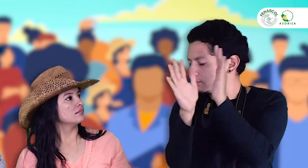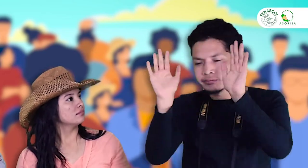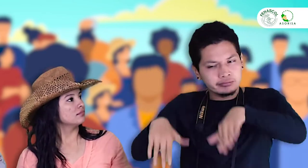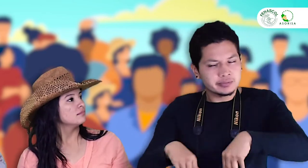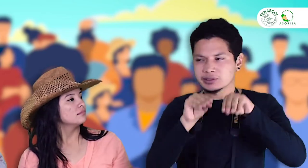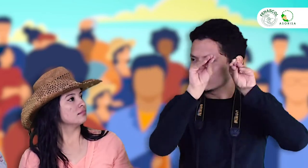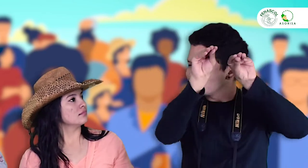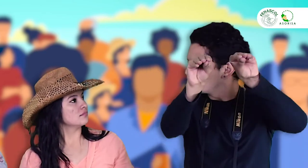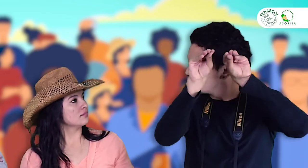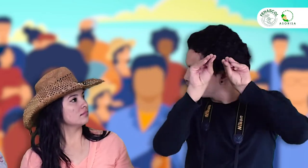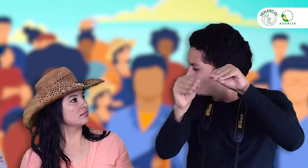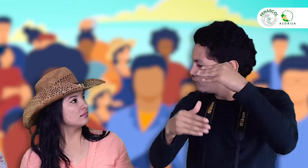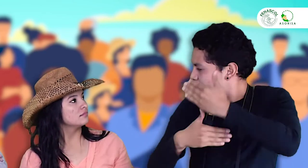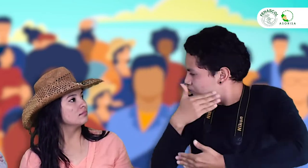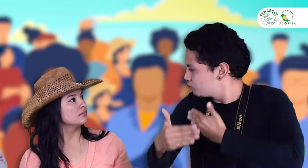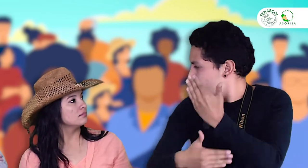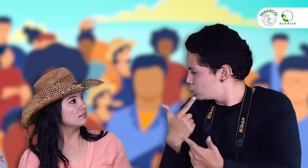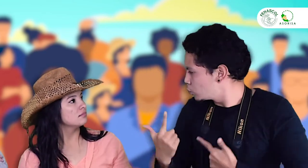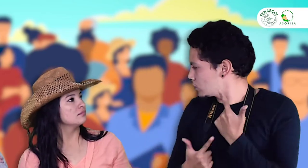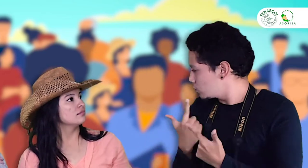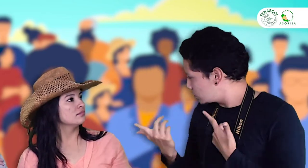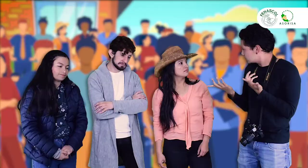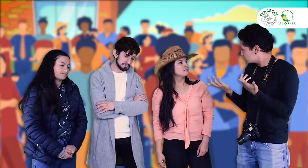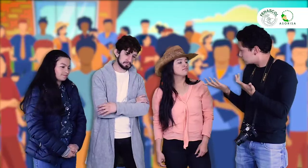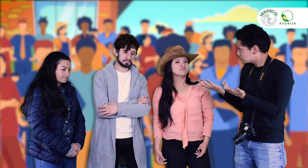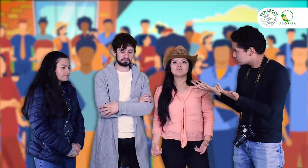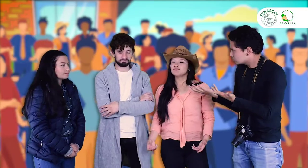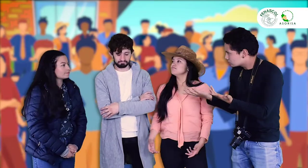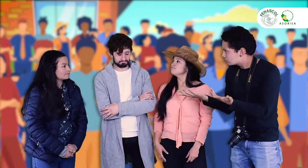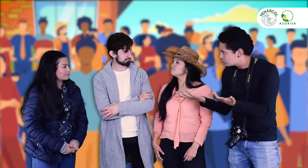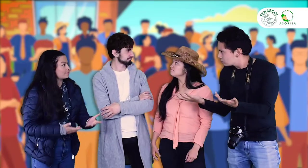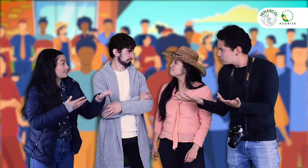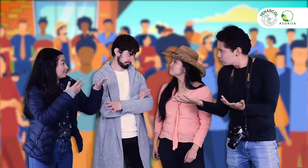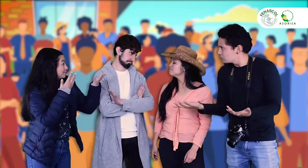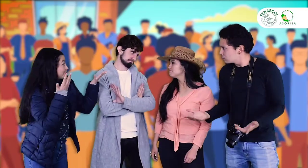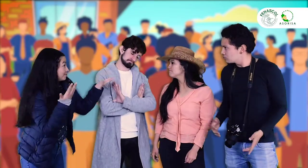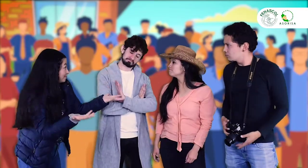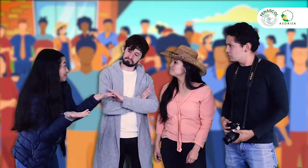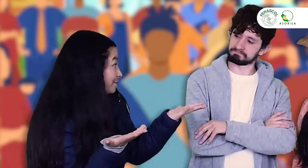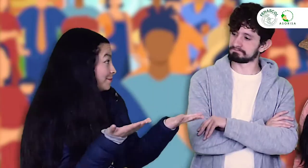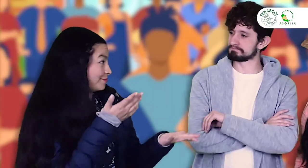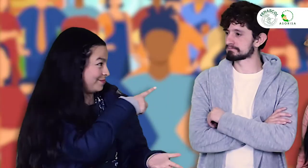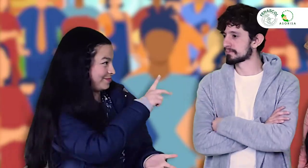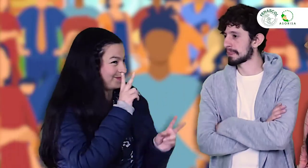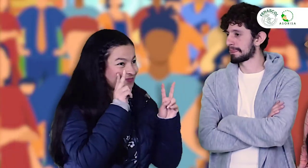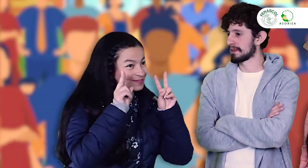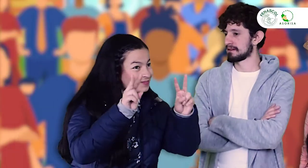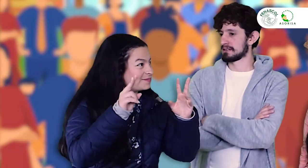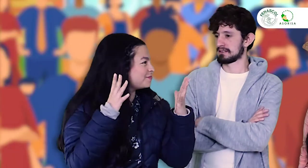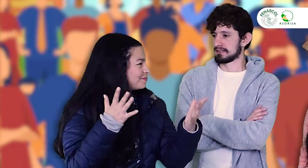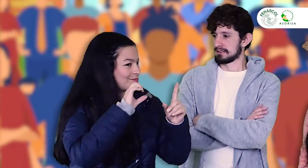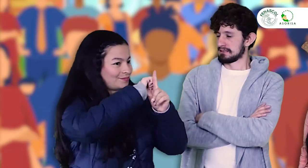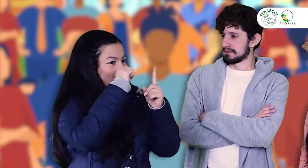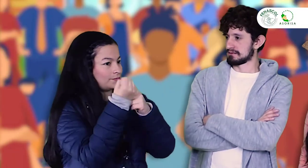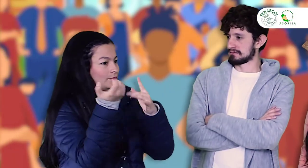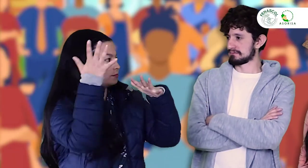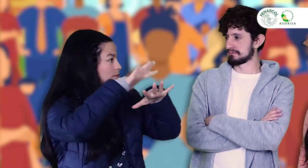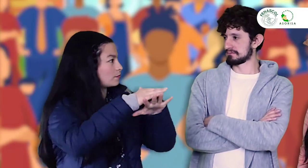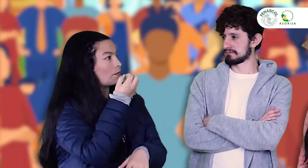importar que la administración cambie cada cuatro años. Esto hace parte de la formación, de las luchas. Es cierto, vemos